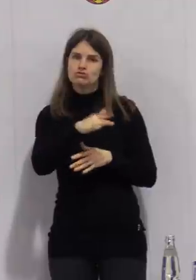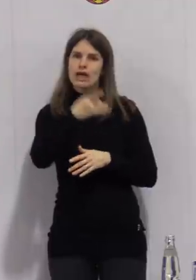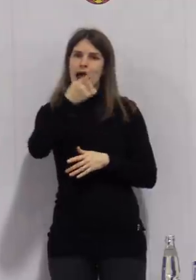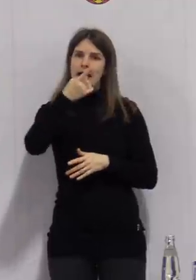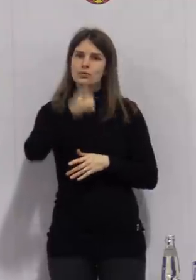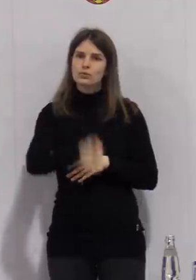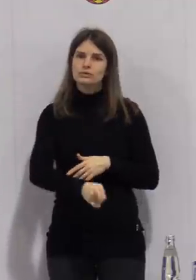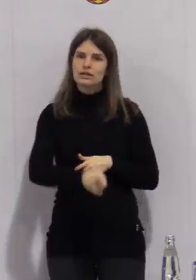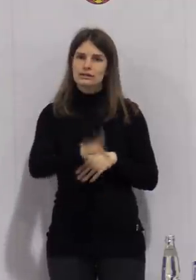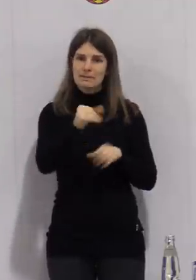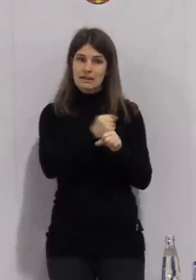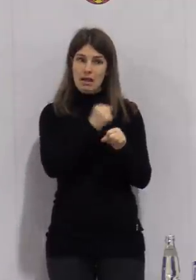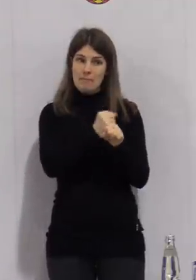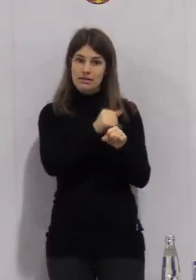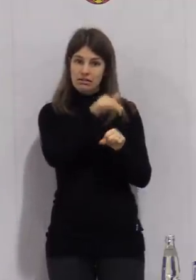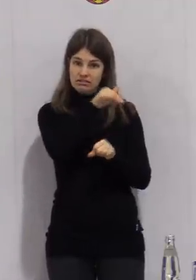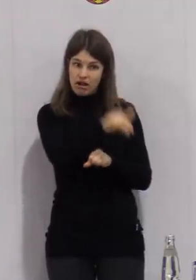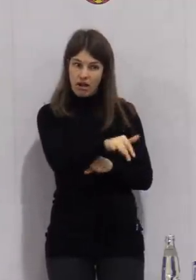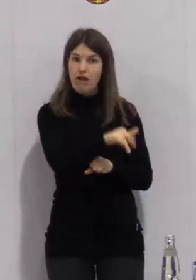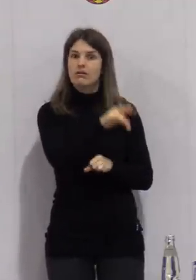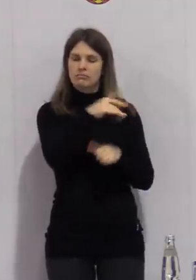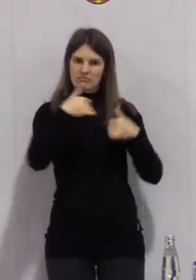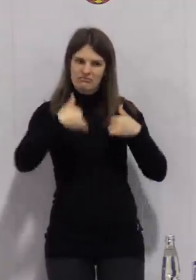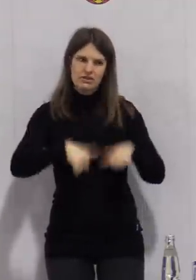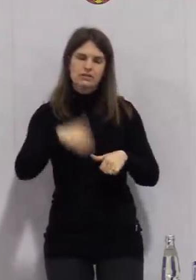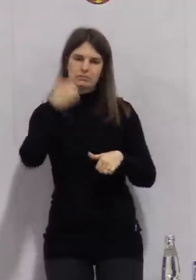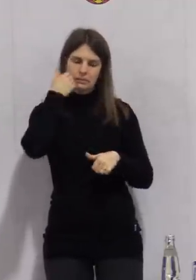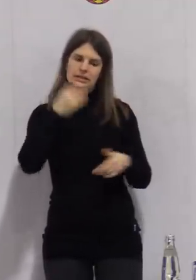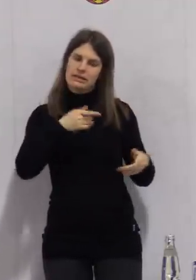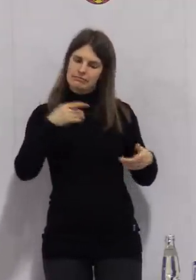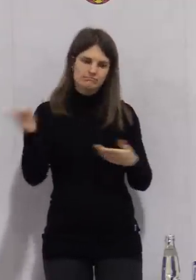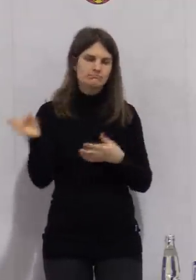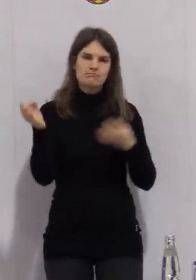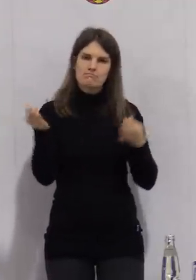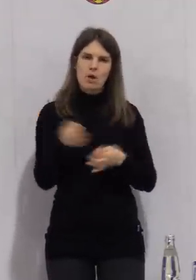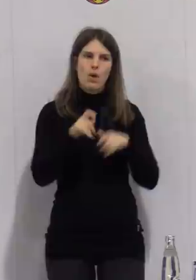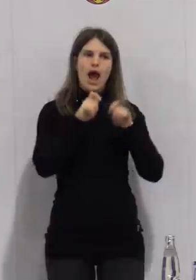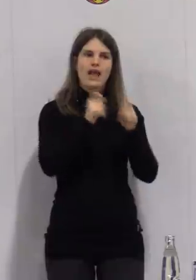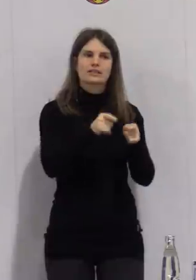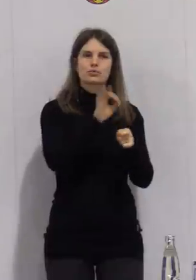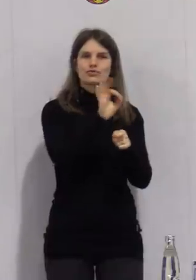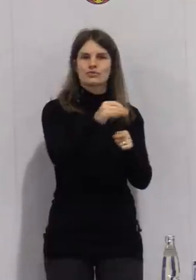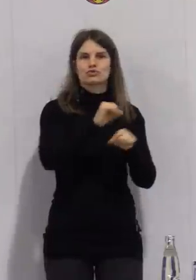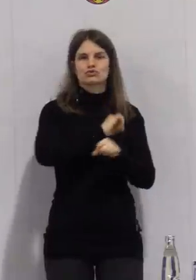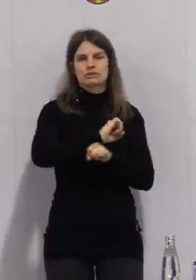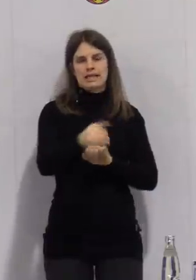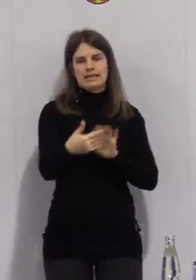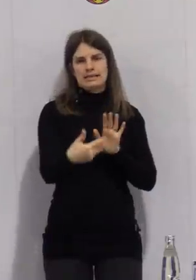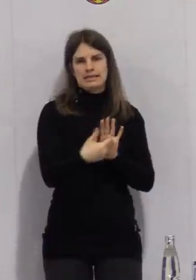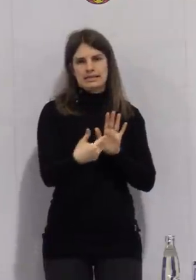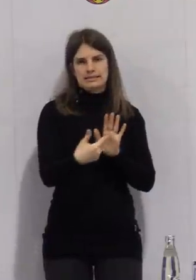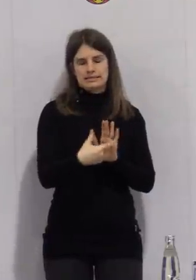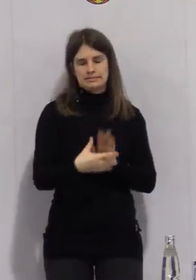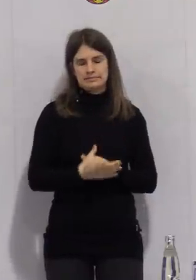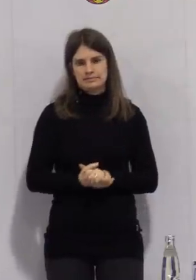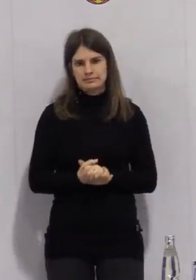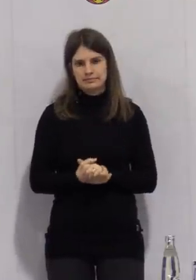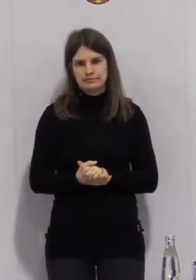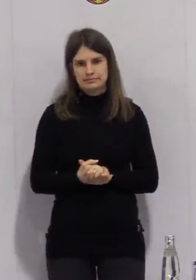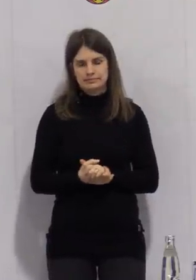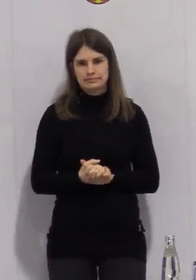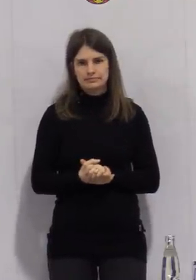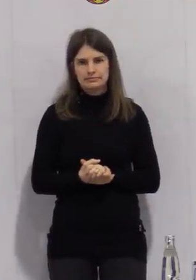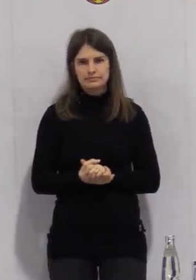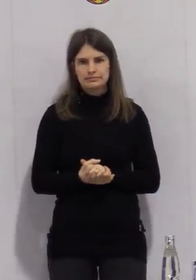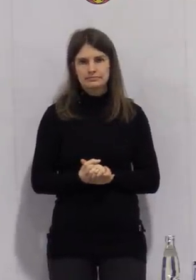Pflicht, ein Angebot den Mitarbeiterinnen und Mitarbeiter, den Beschäftigten zu machen, für